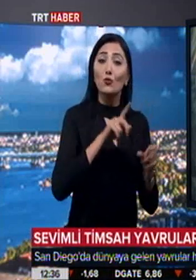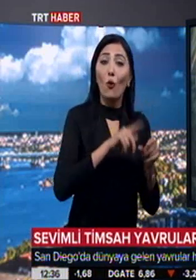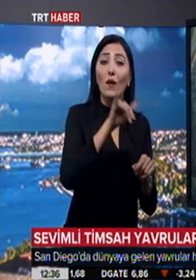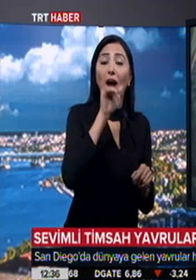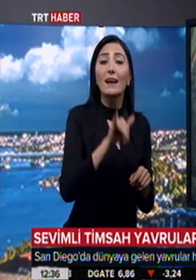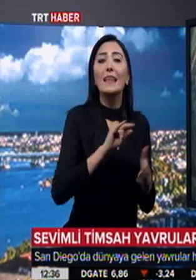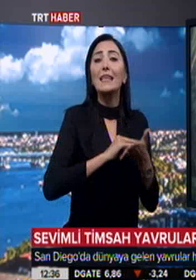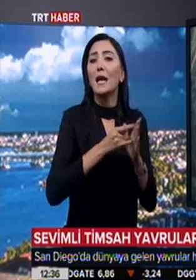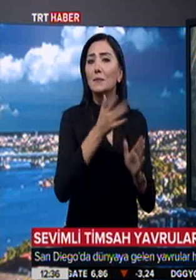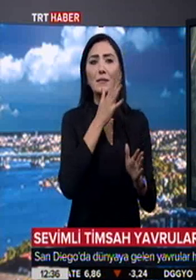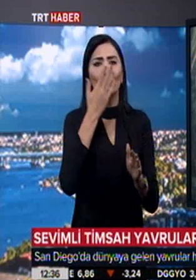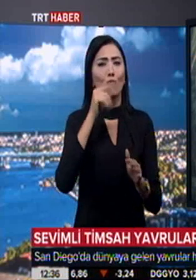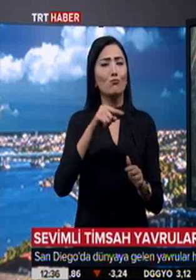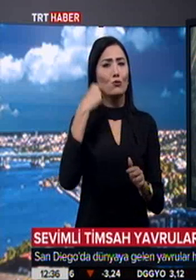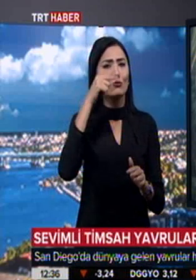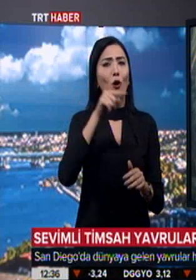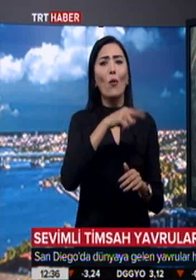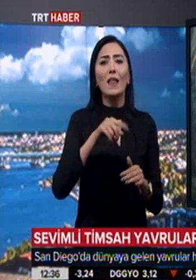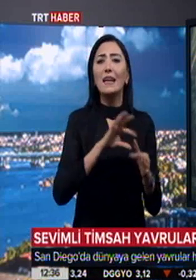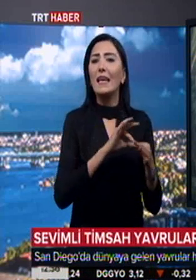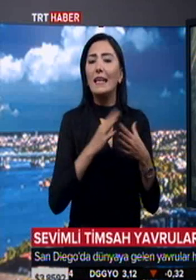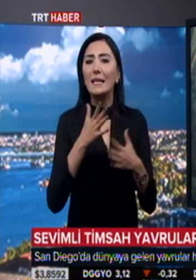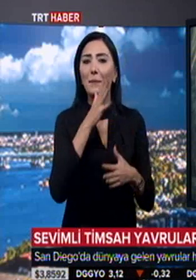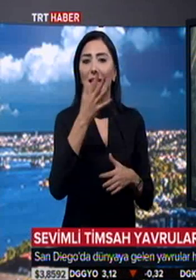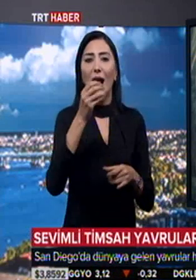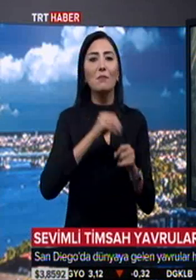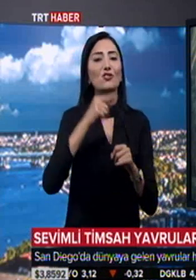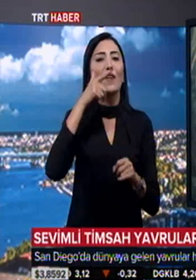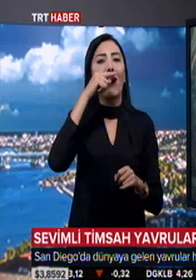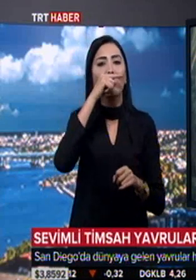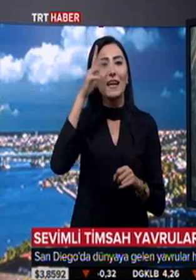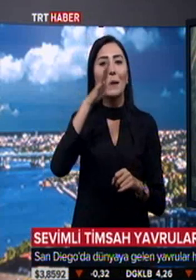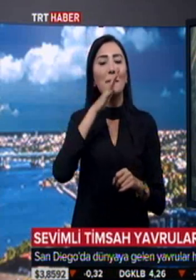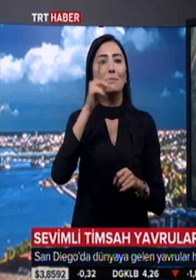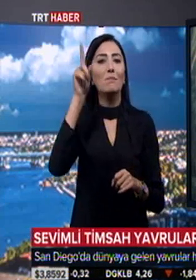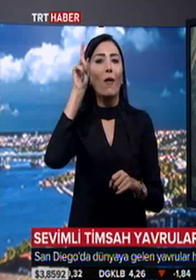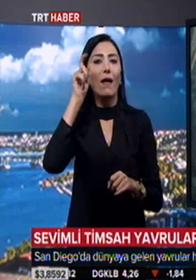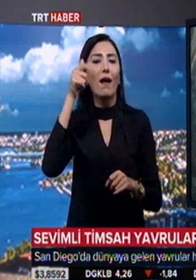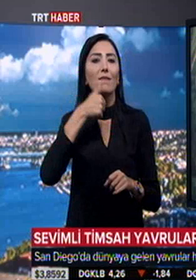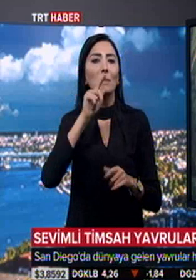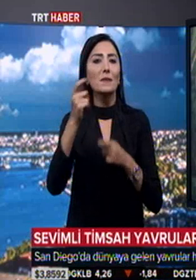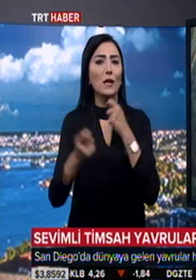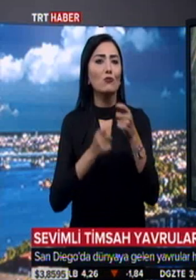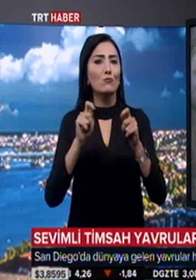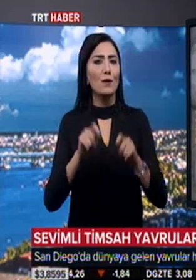hakkında yeterli bilgi yok. Bu yüzden onlarla ilgili bilgi almak için Afrika'da bilim adamlarıyla çalışıyoruz.